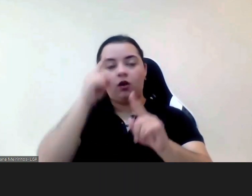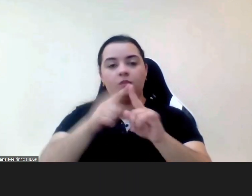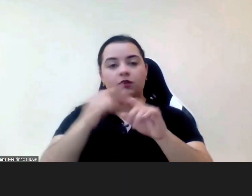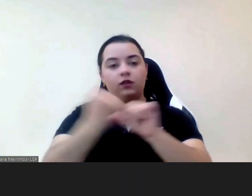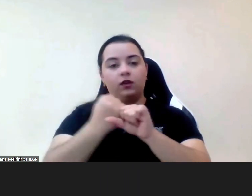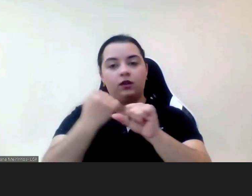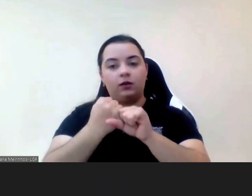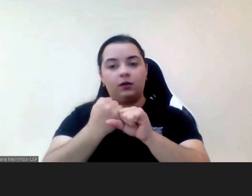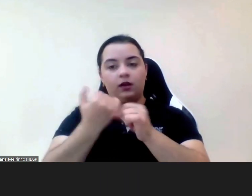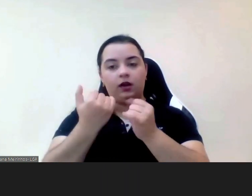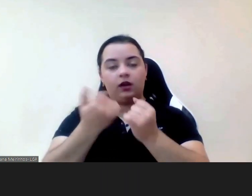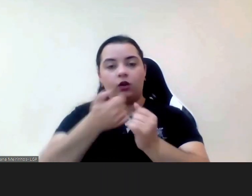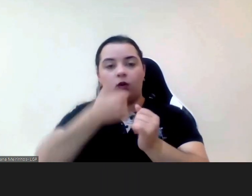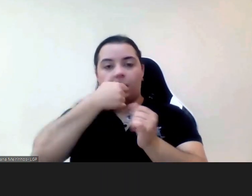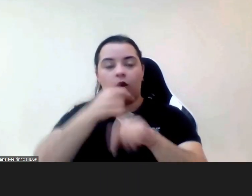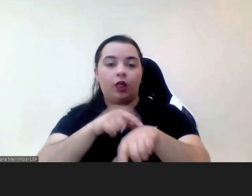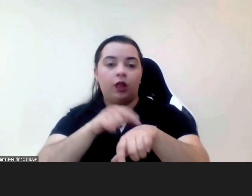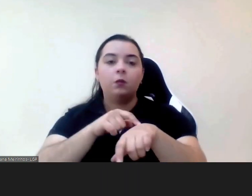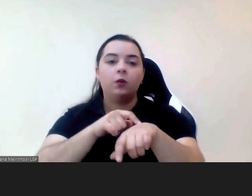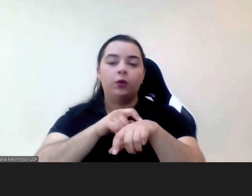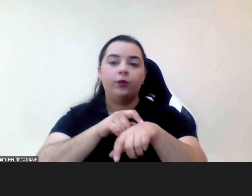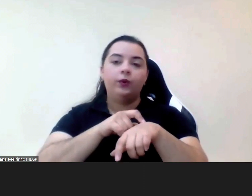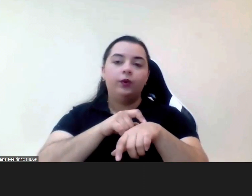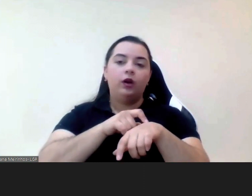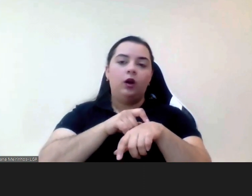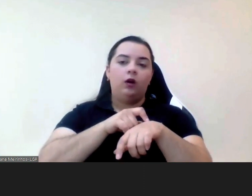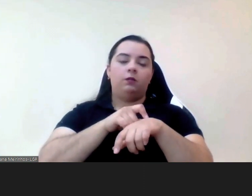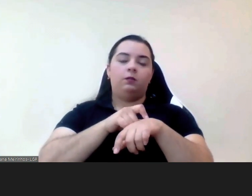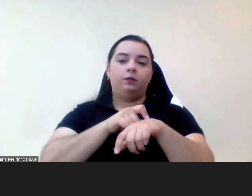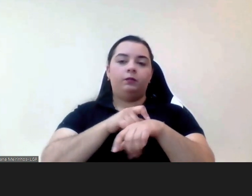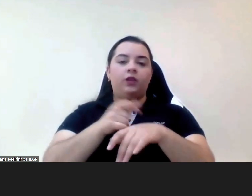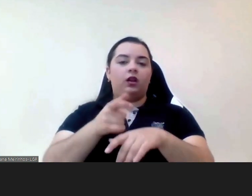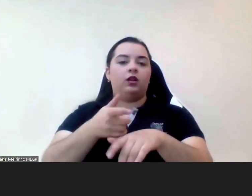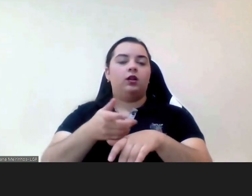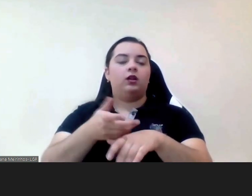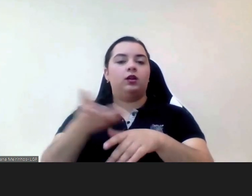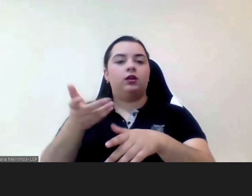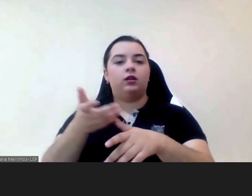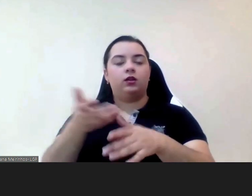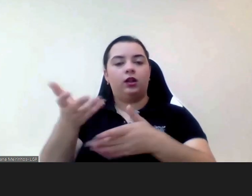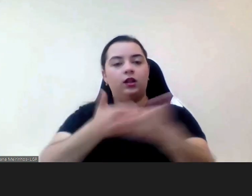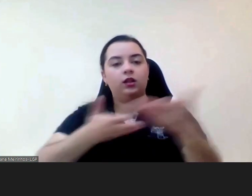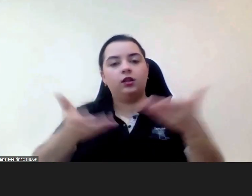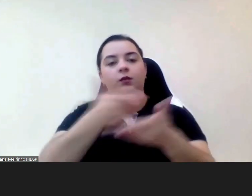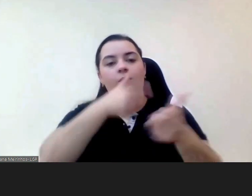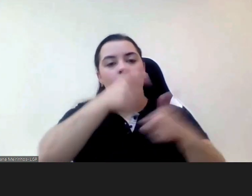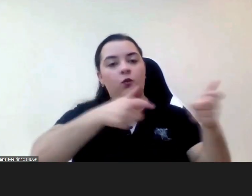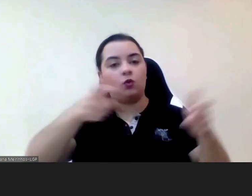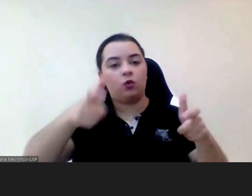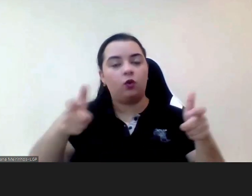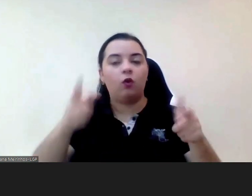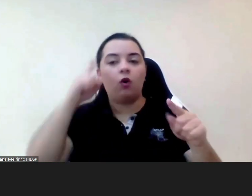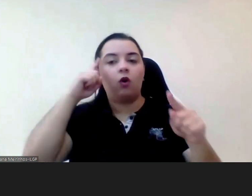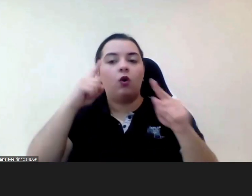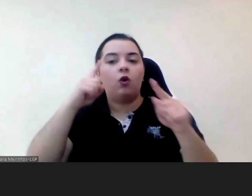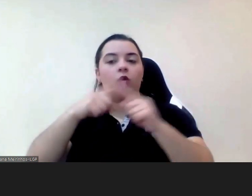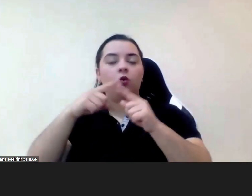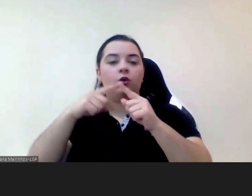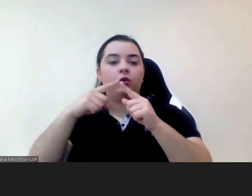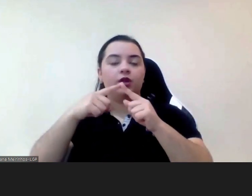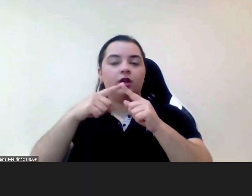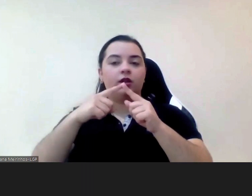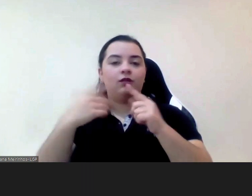autonomia do próprio e do relacionamento interpessoal que promovam a sua reinserção socio-familiar